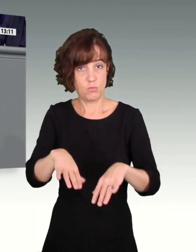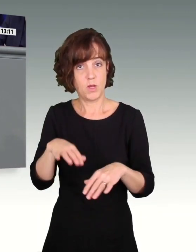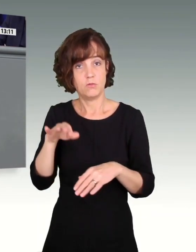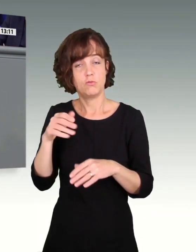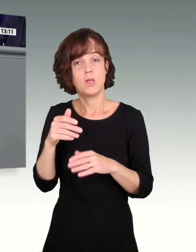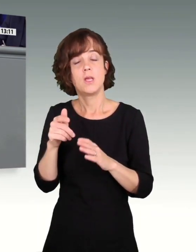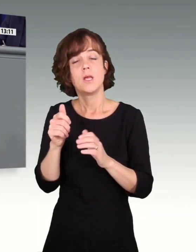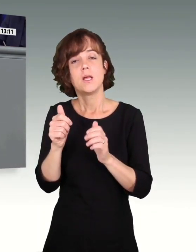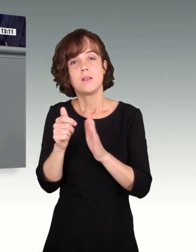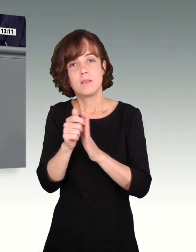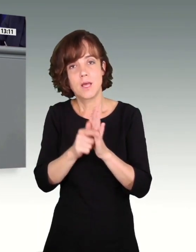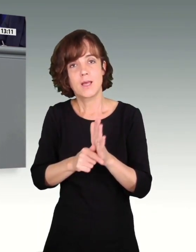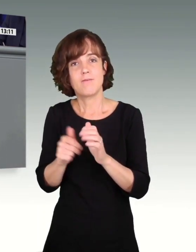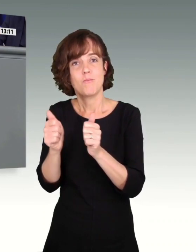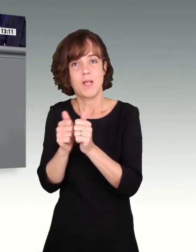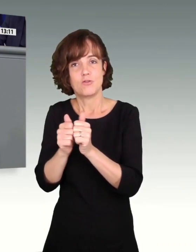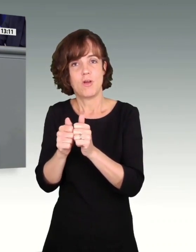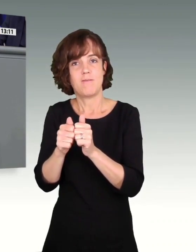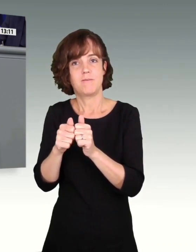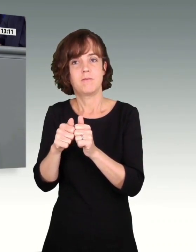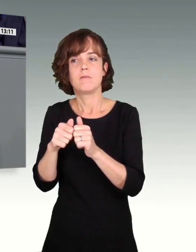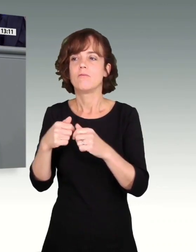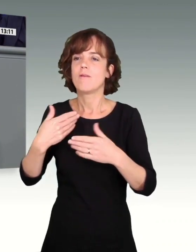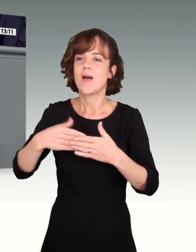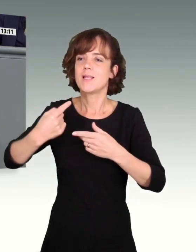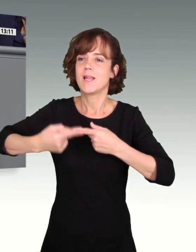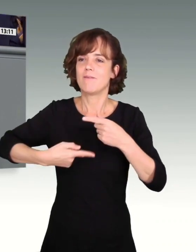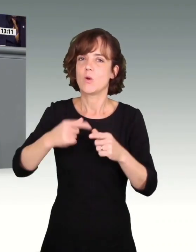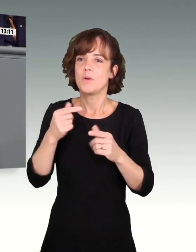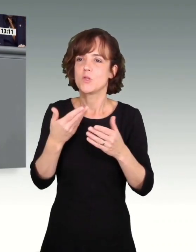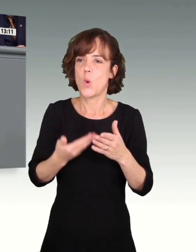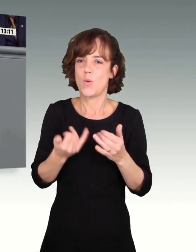Tarifpartnerschaft diese Weiterentwicklung des Mindestlohns. Und das lehnen wir ausdrücklich ab.